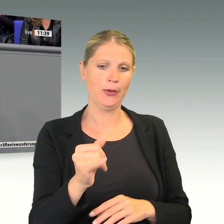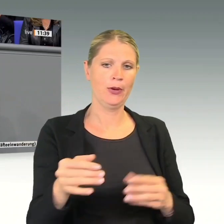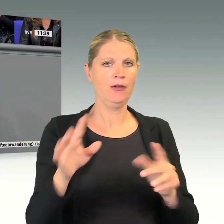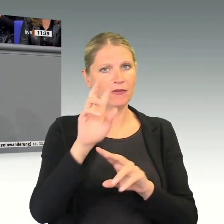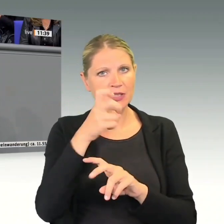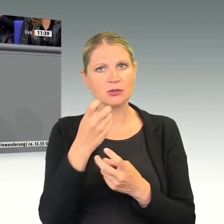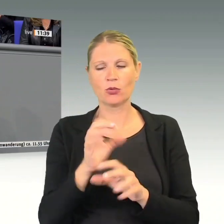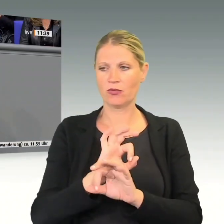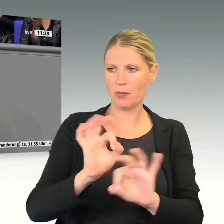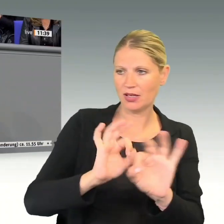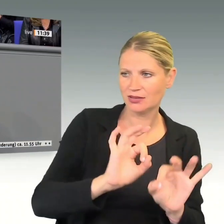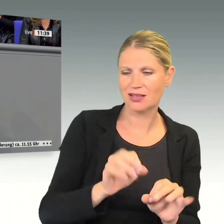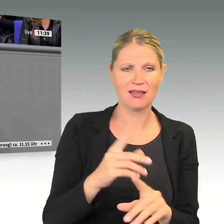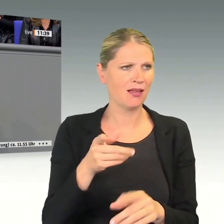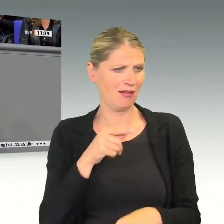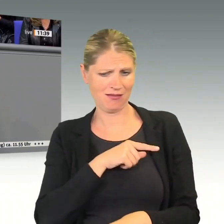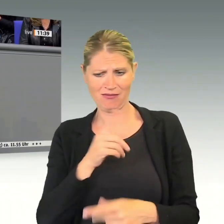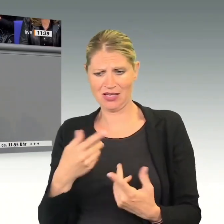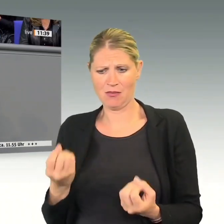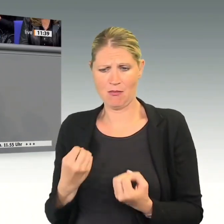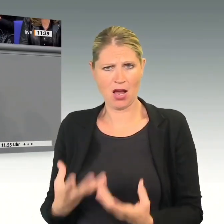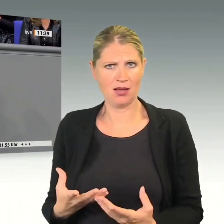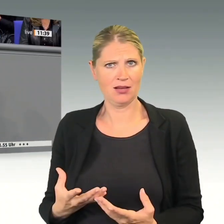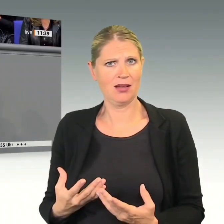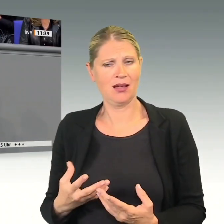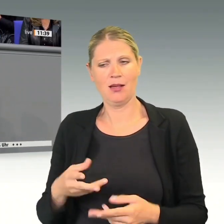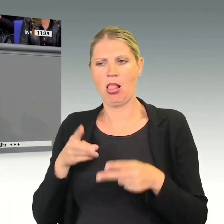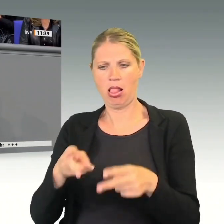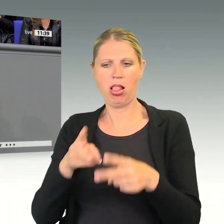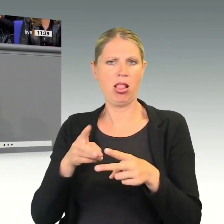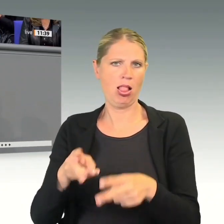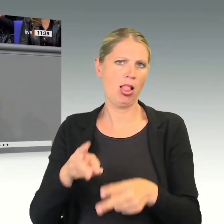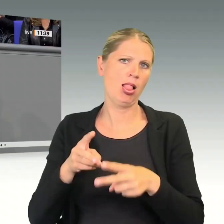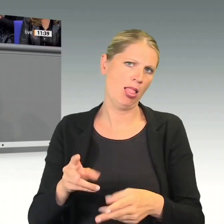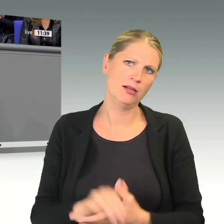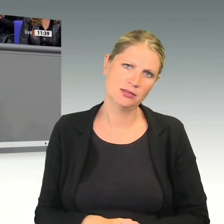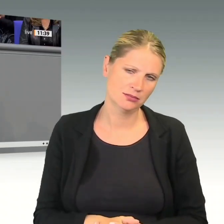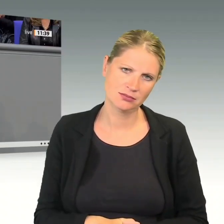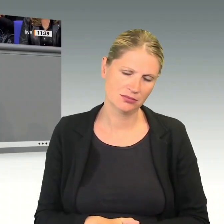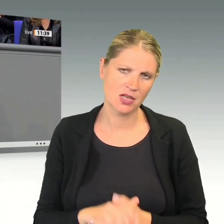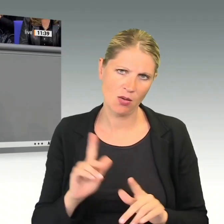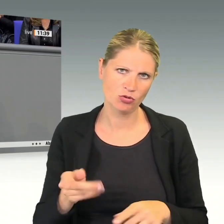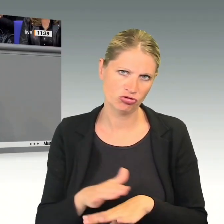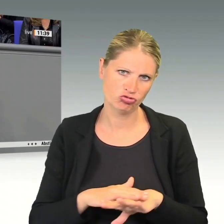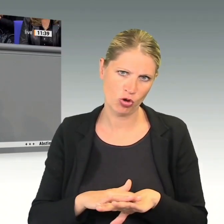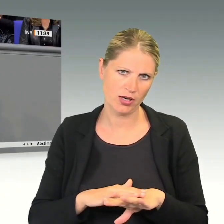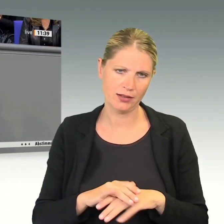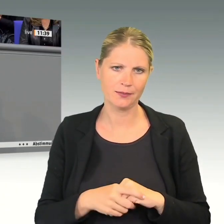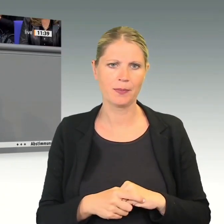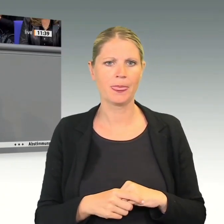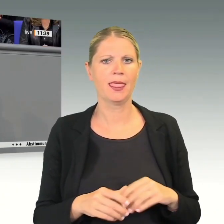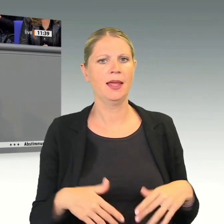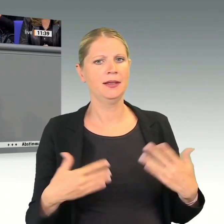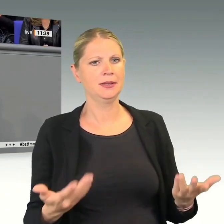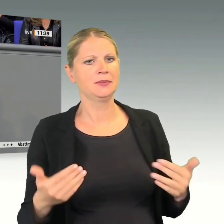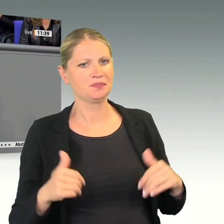In Ihrem Antrag legen Sie uns die gescheiterte Lateinamerikapolitik vor, die Europa auf dem